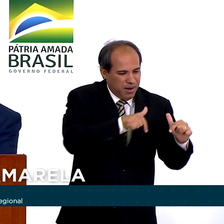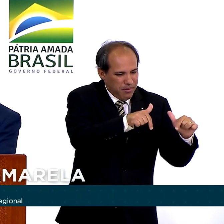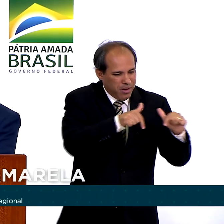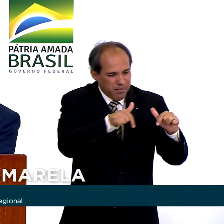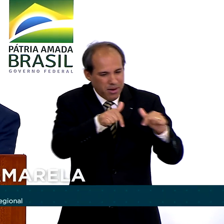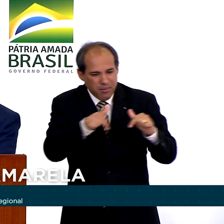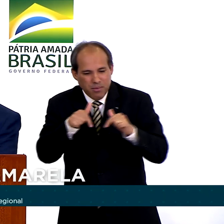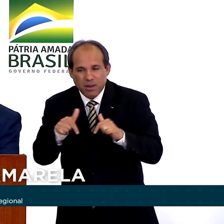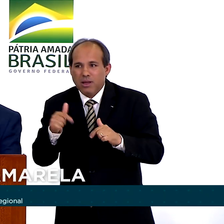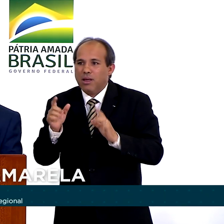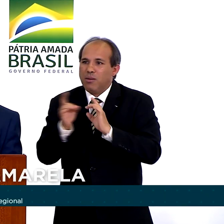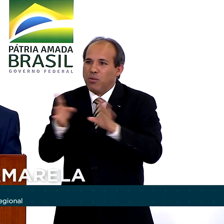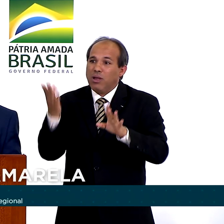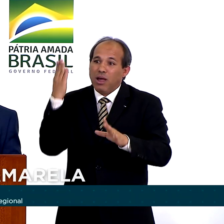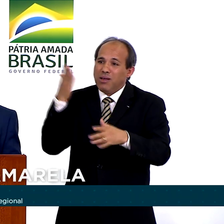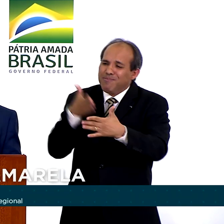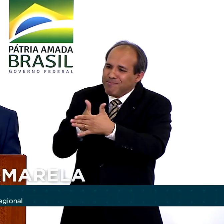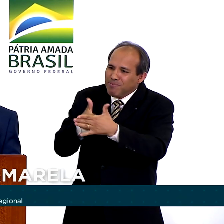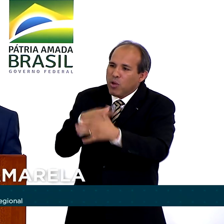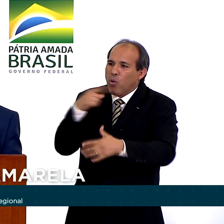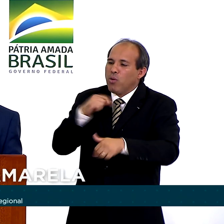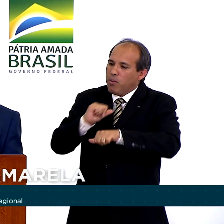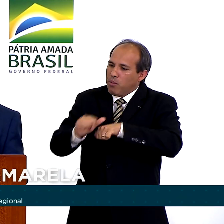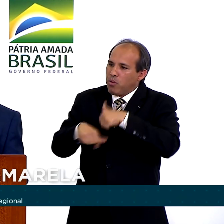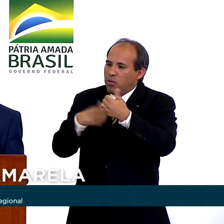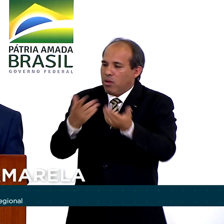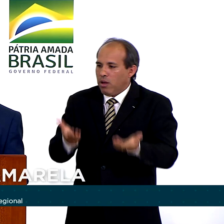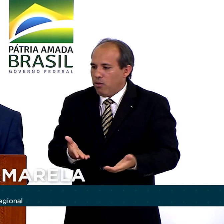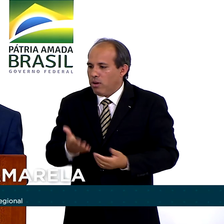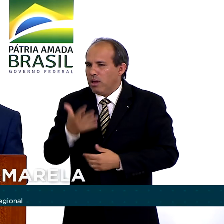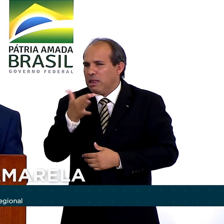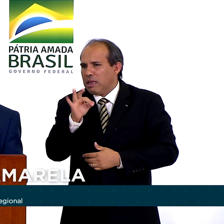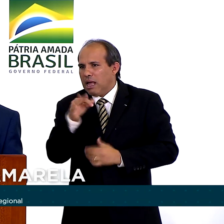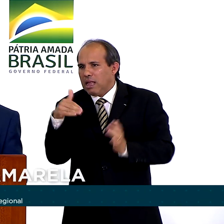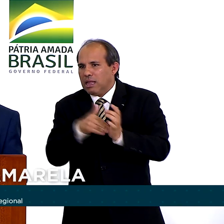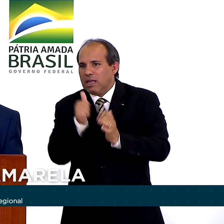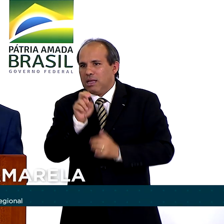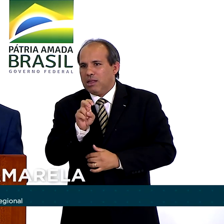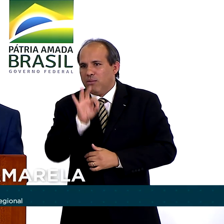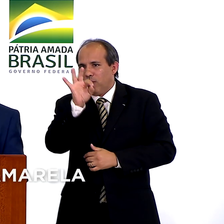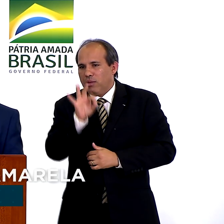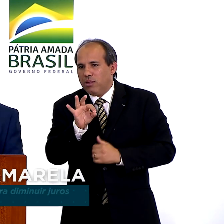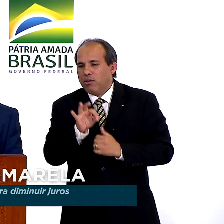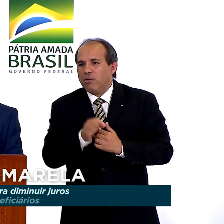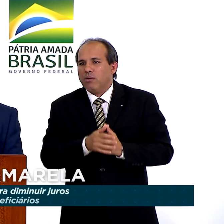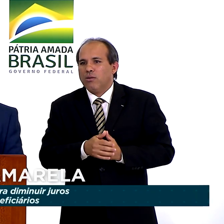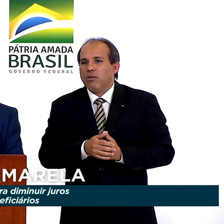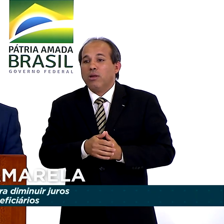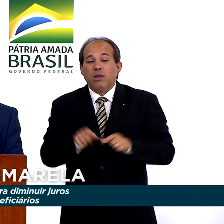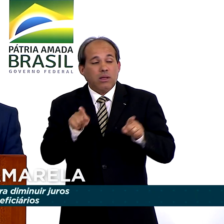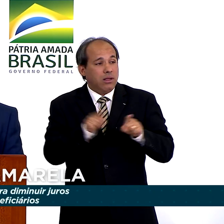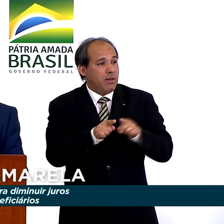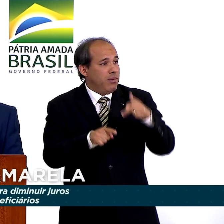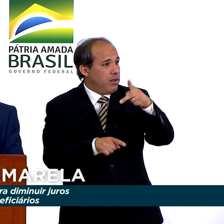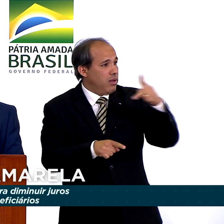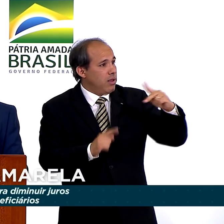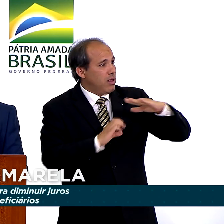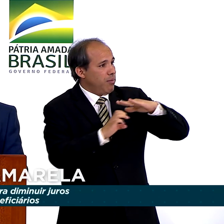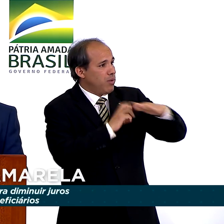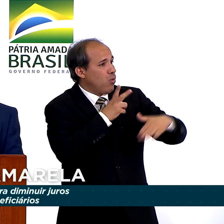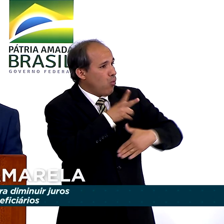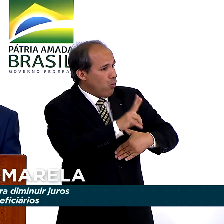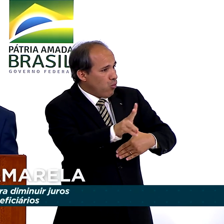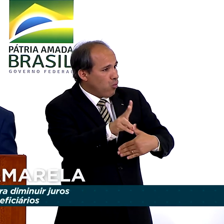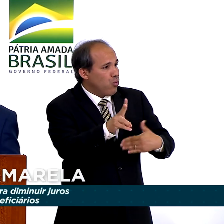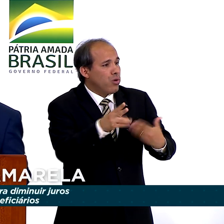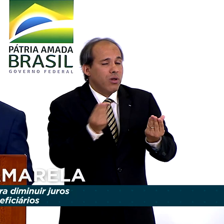aqueles que estavam desenquadrados passem continuar enquadrados entre 10% a 15% e as empresas continuem a